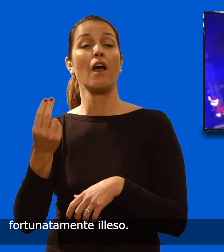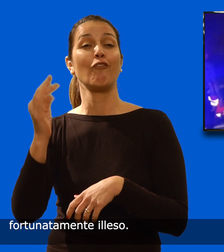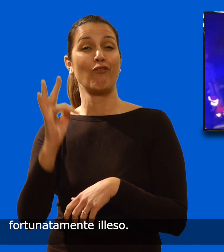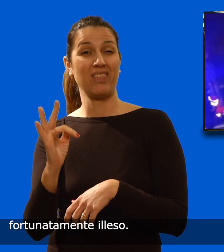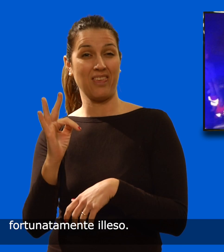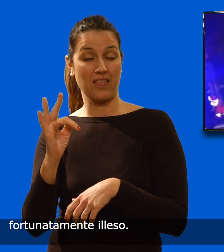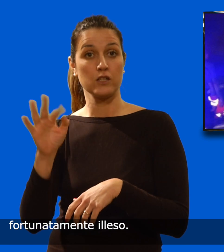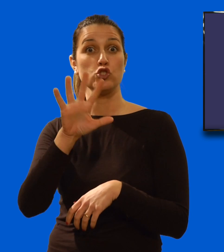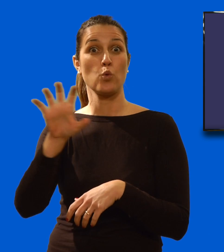illeso.